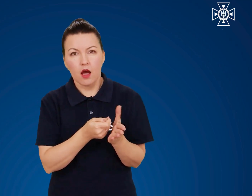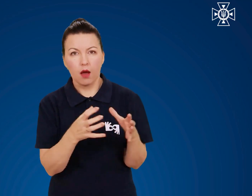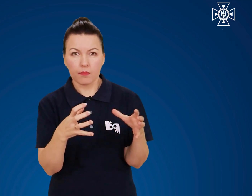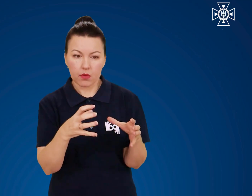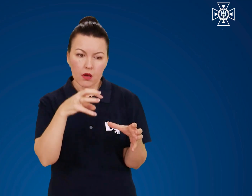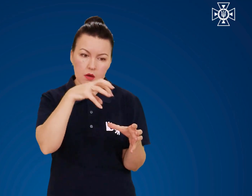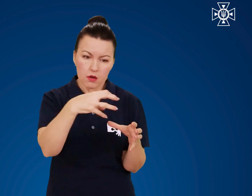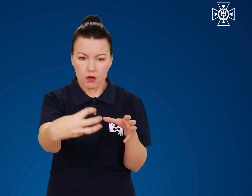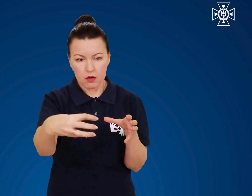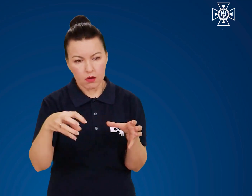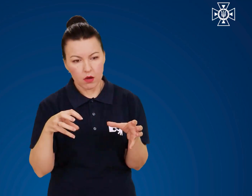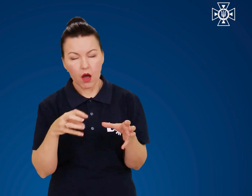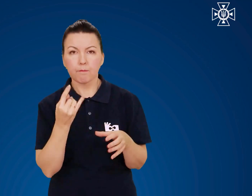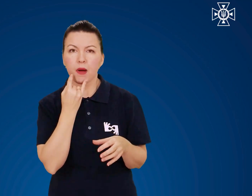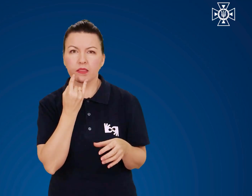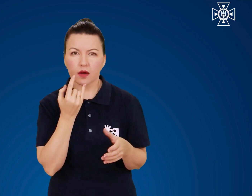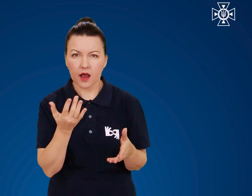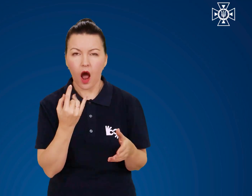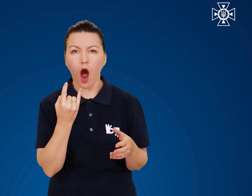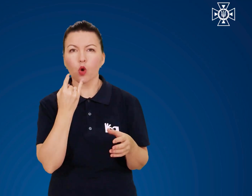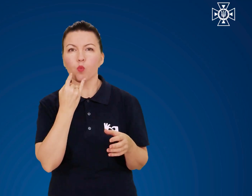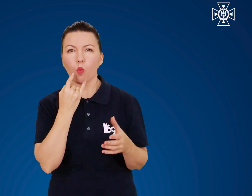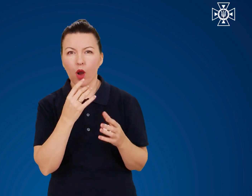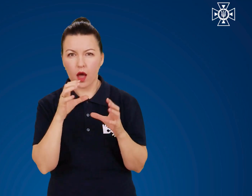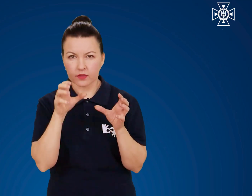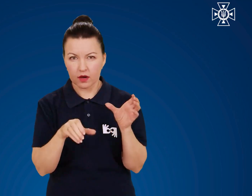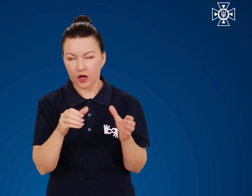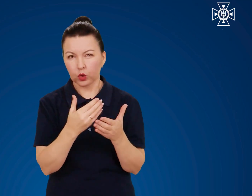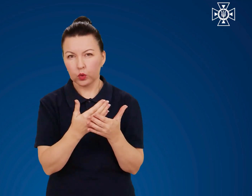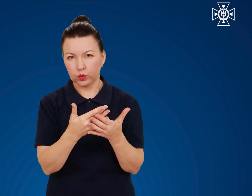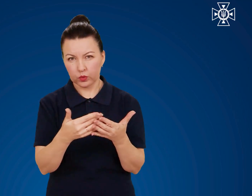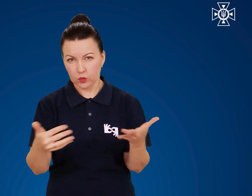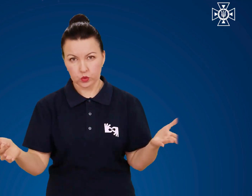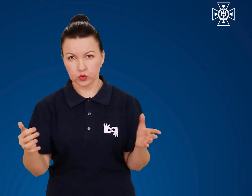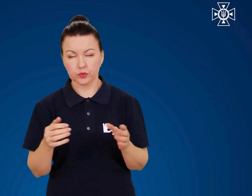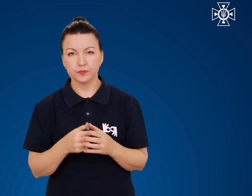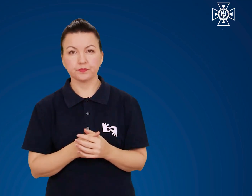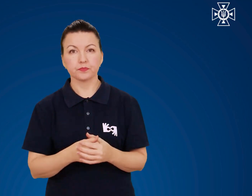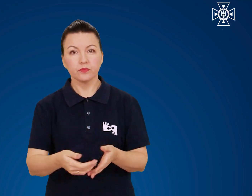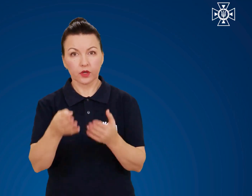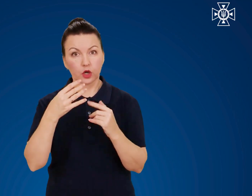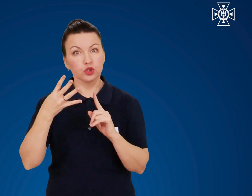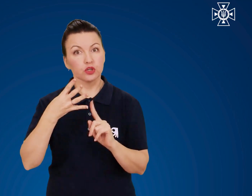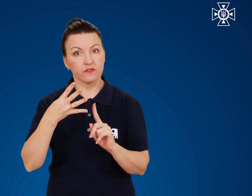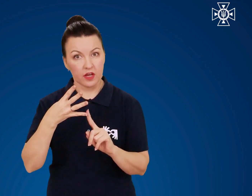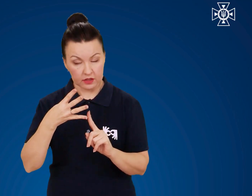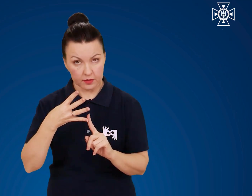поряд з ним, батарейки, акумулятори тощо. Четверте.